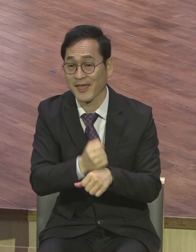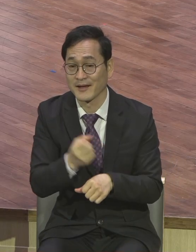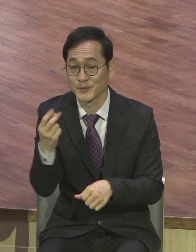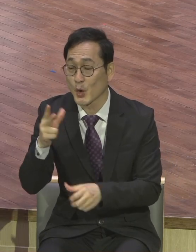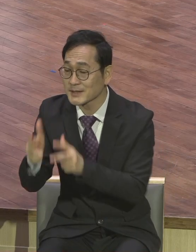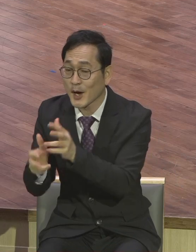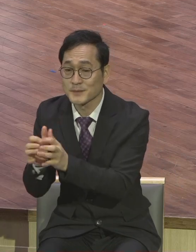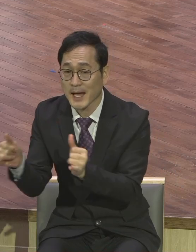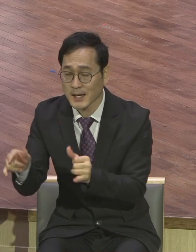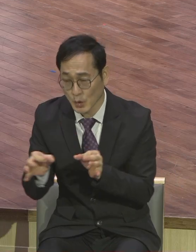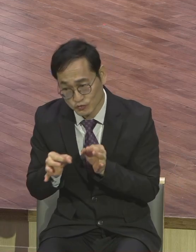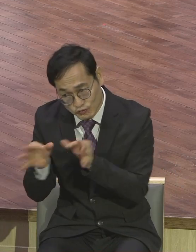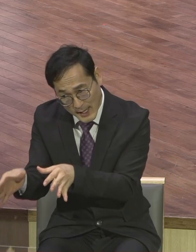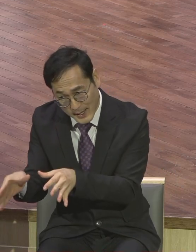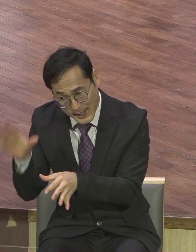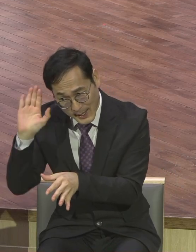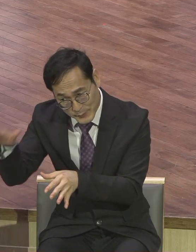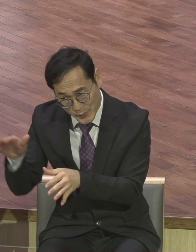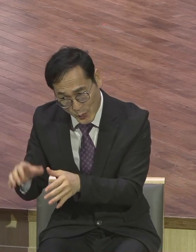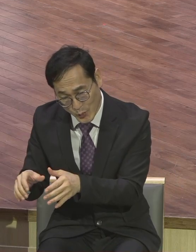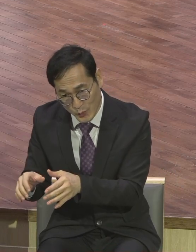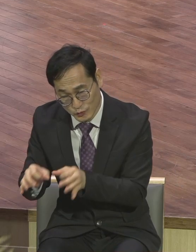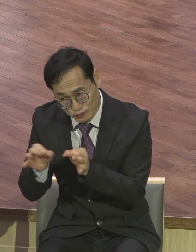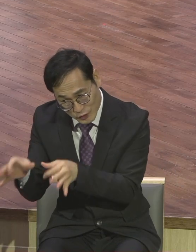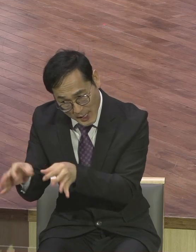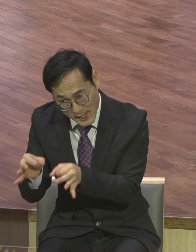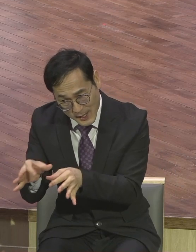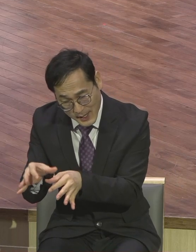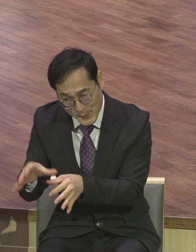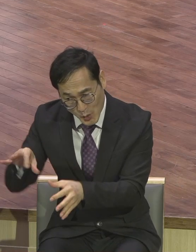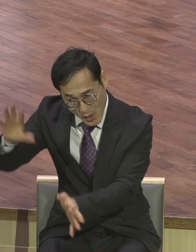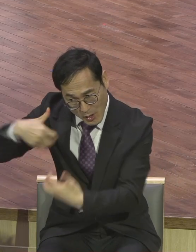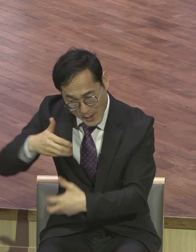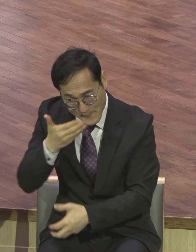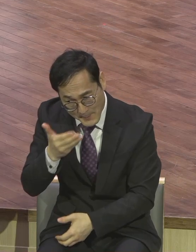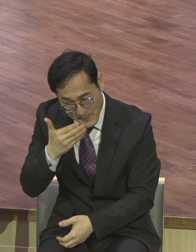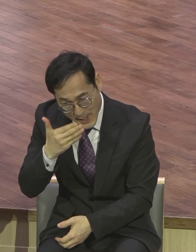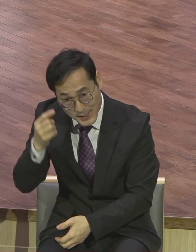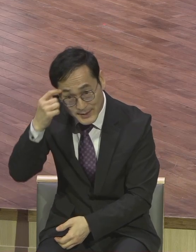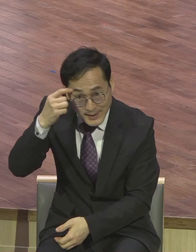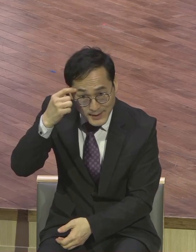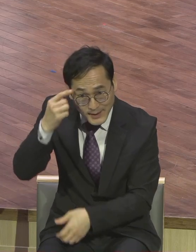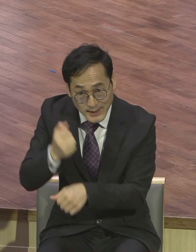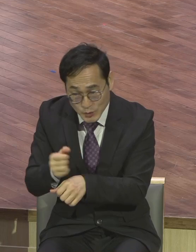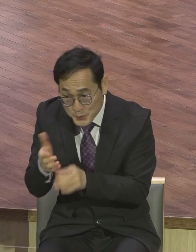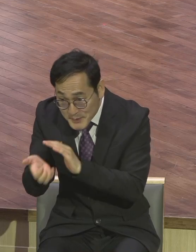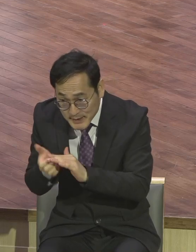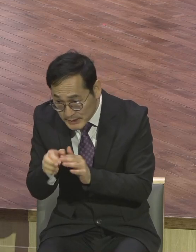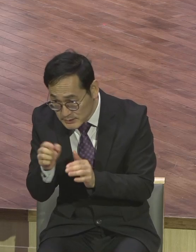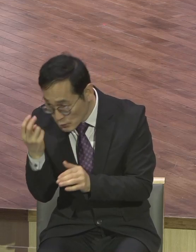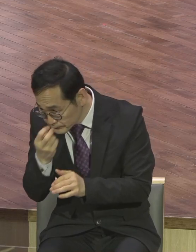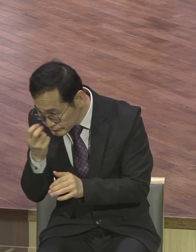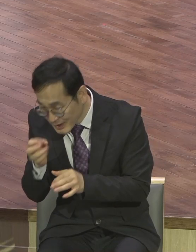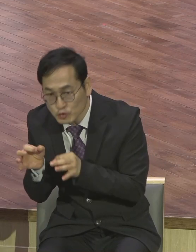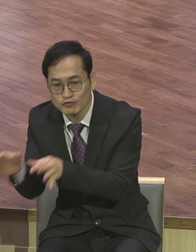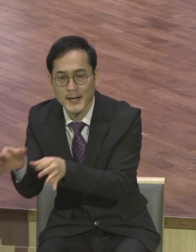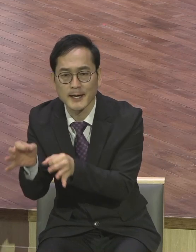이 사업이 확장이 되고 큰 이익을 얻을 수 있느냐. 모든 신경을 거기에